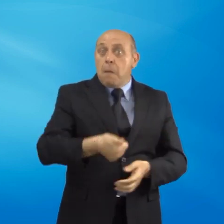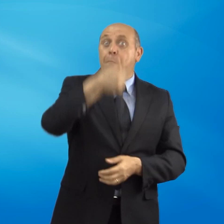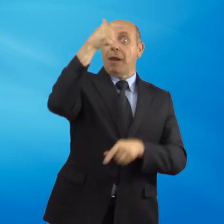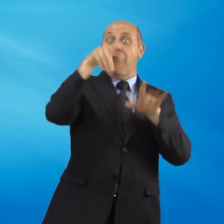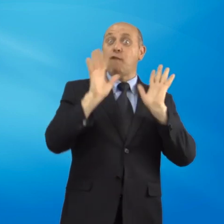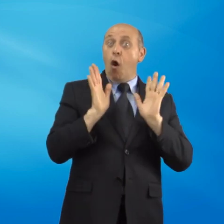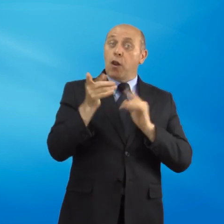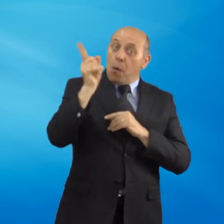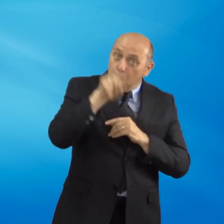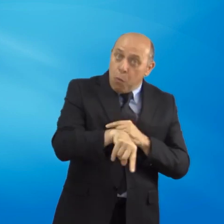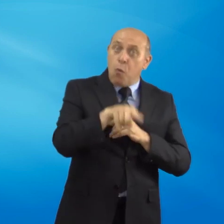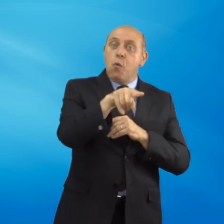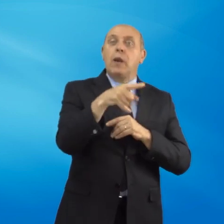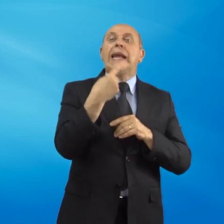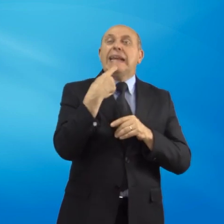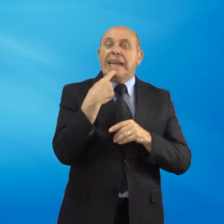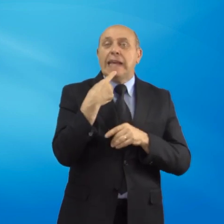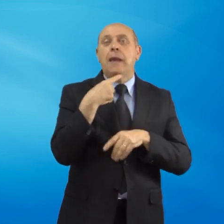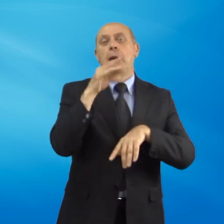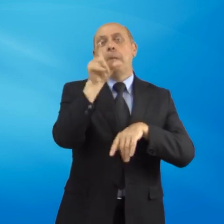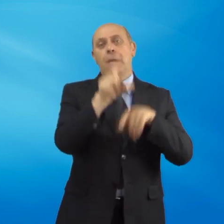persone affette dal morbo di Alzheimer.